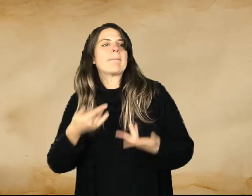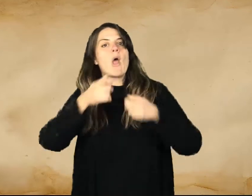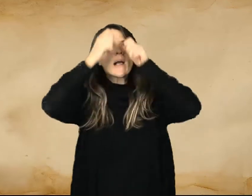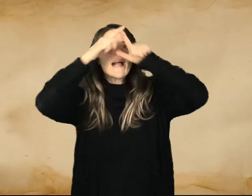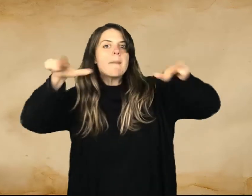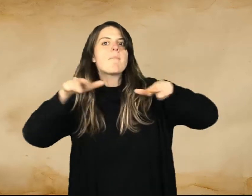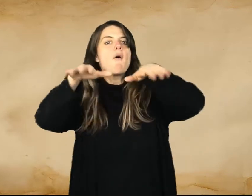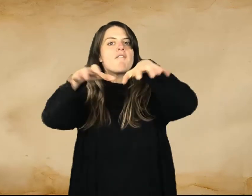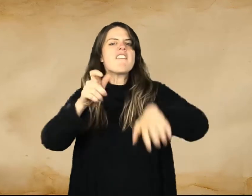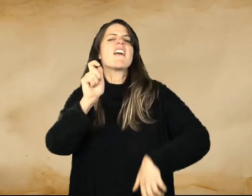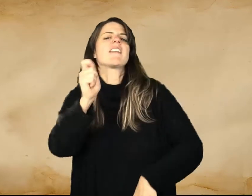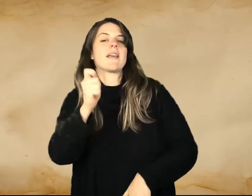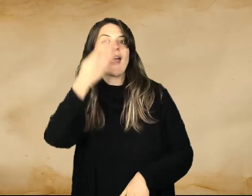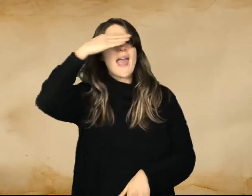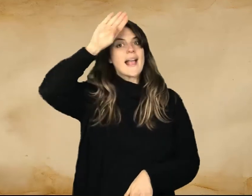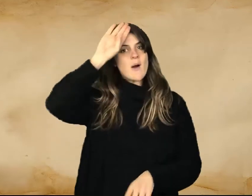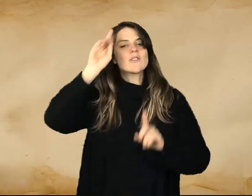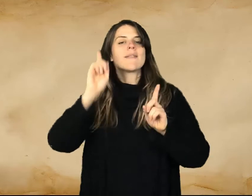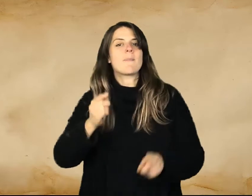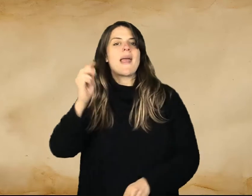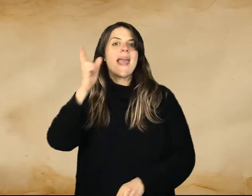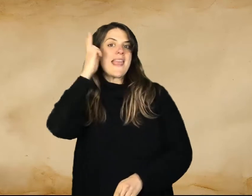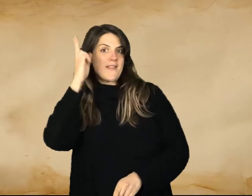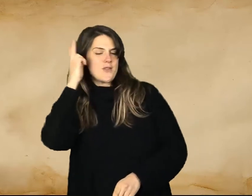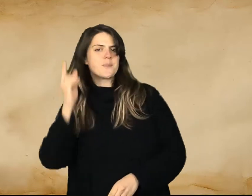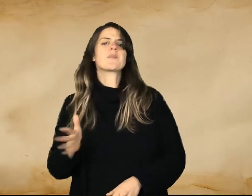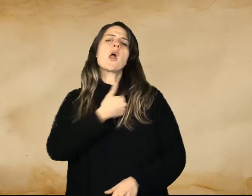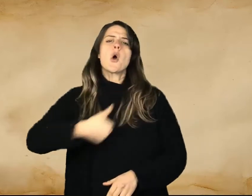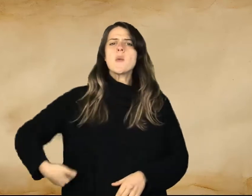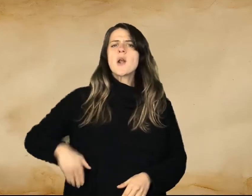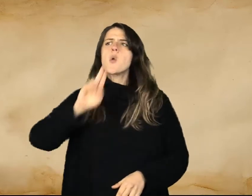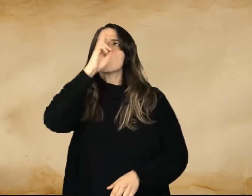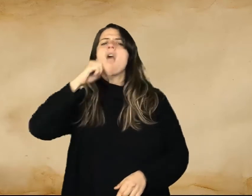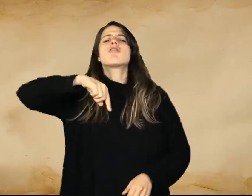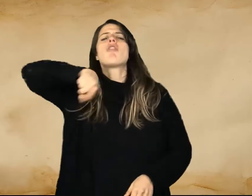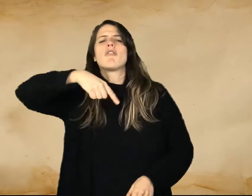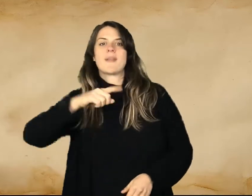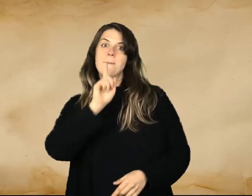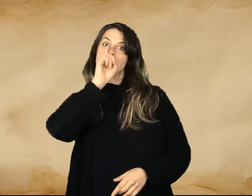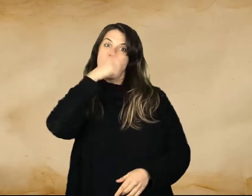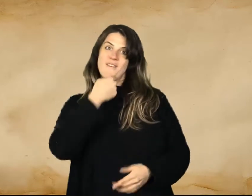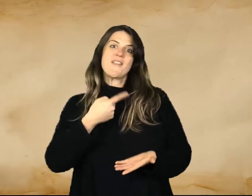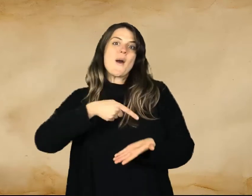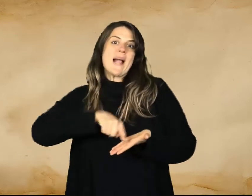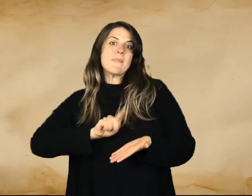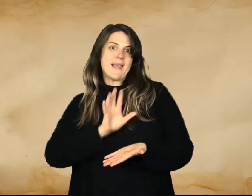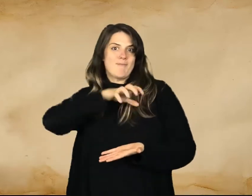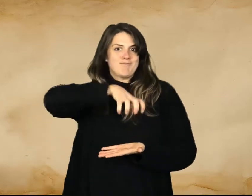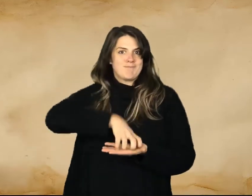Por ejemplo, en el campo vivían gauchos e indios, y el gobierno se encontraba en la capital, Montevideo, pero no había vías de